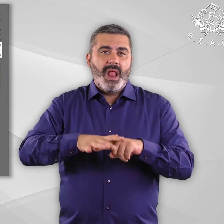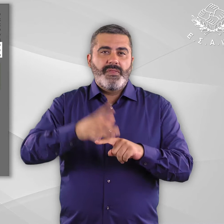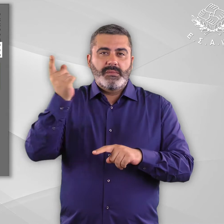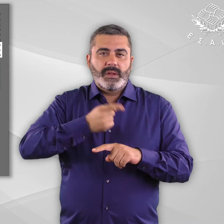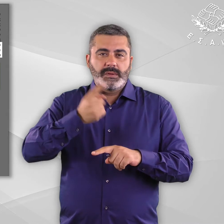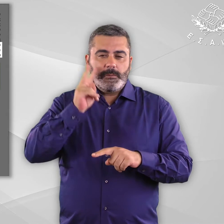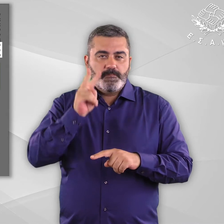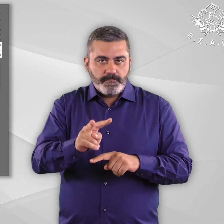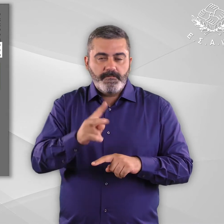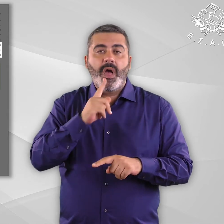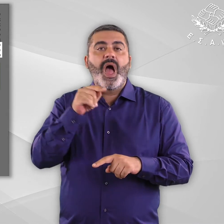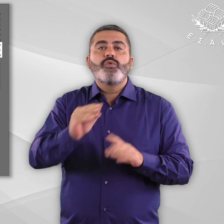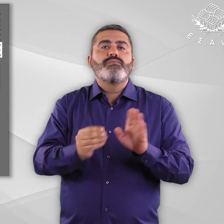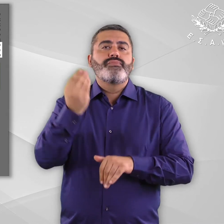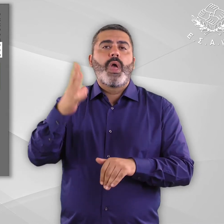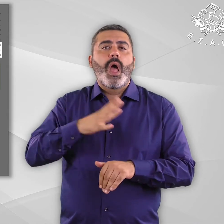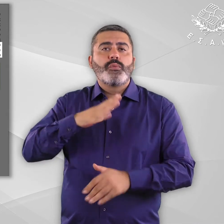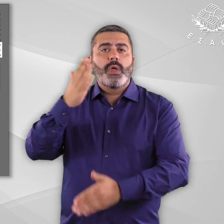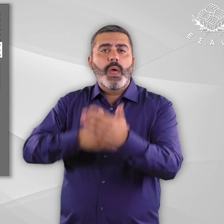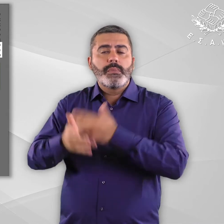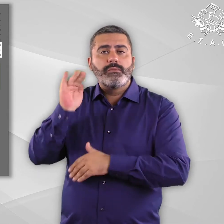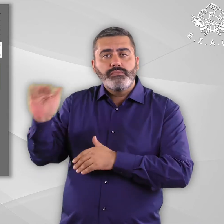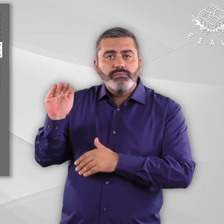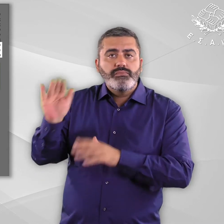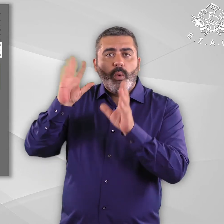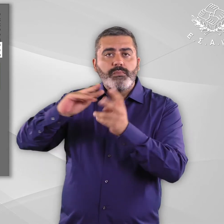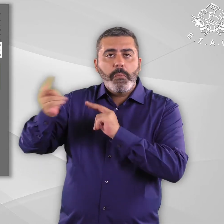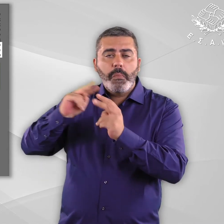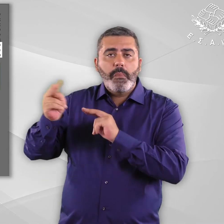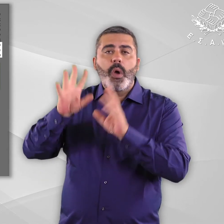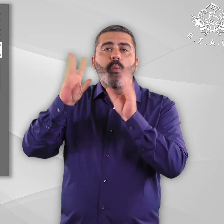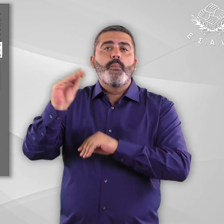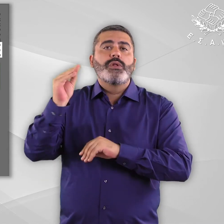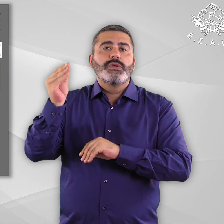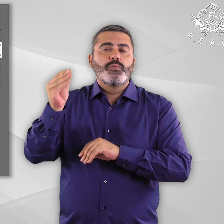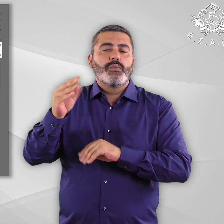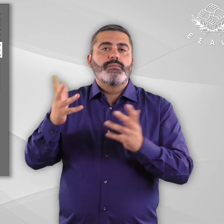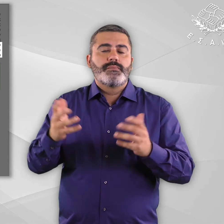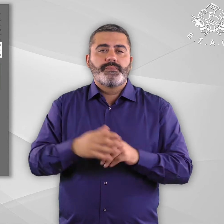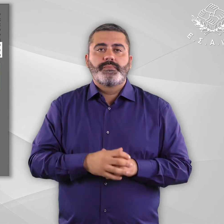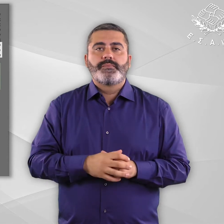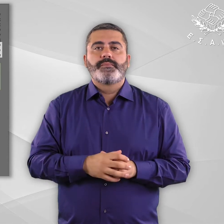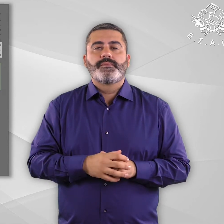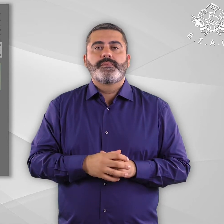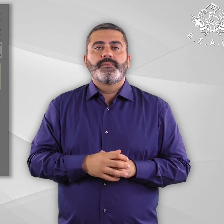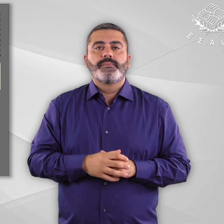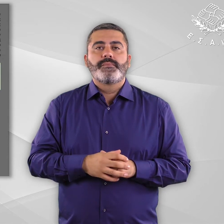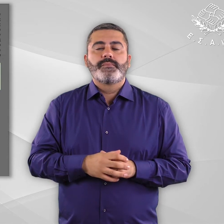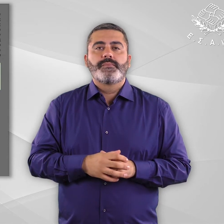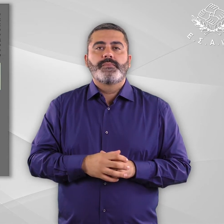συμμετοχή των ατόμων με αναπηρία σε πολιτιστικές δραστηριότητες είναι τα εξής. Τέλος σελίδες 13. Πλαίσιο κειμένου.